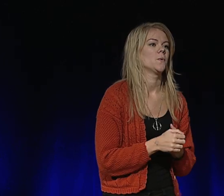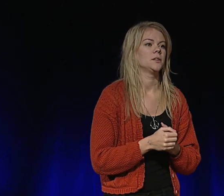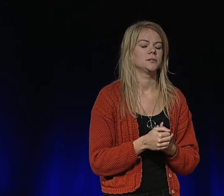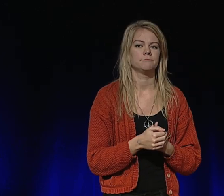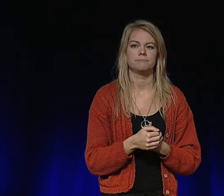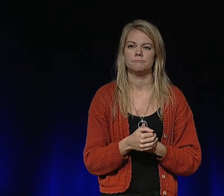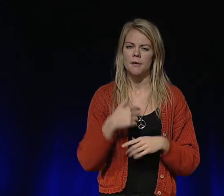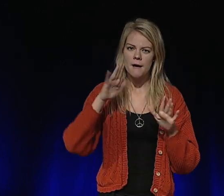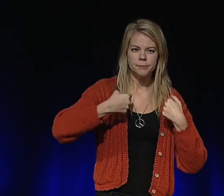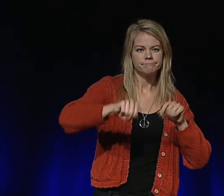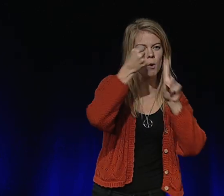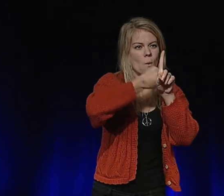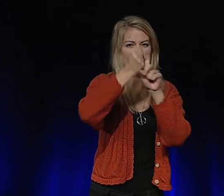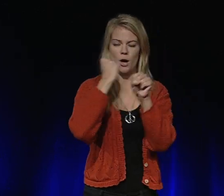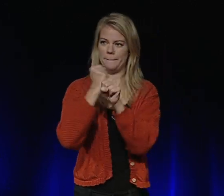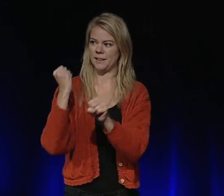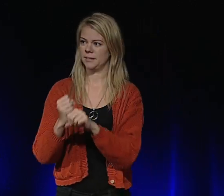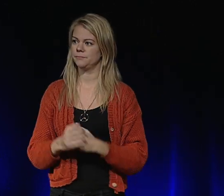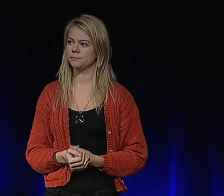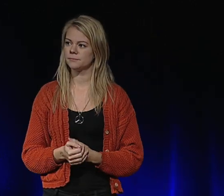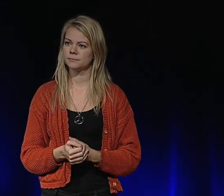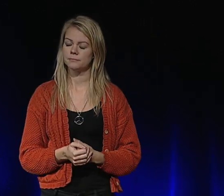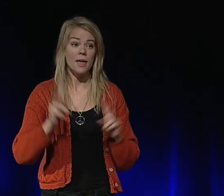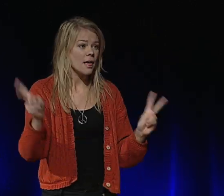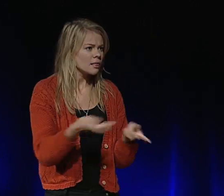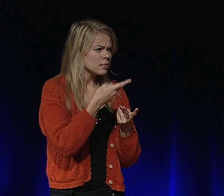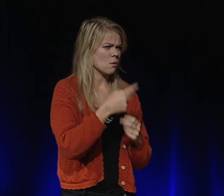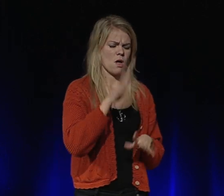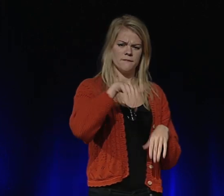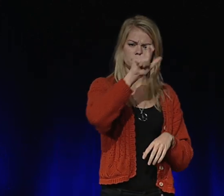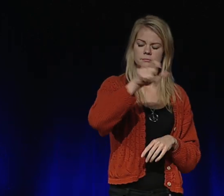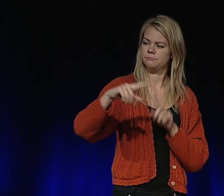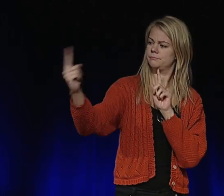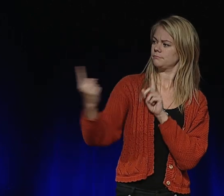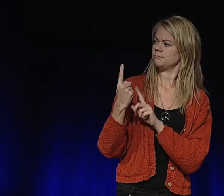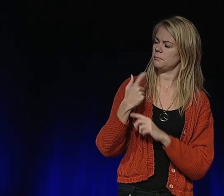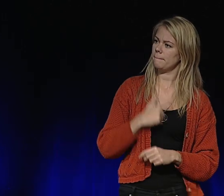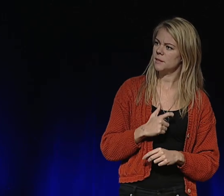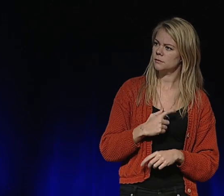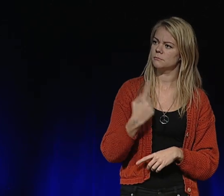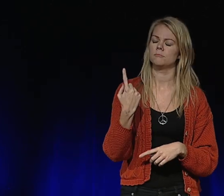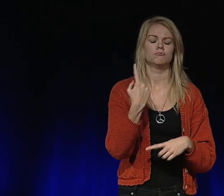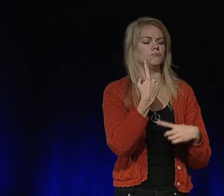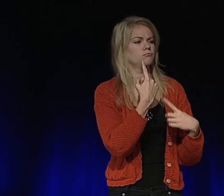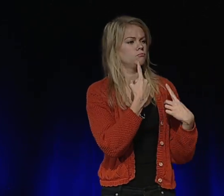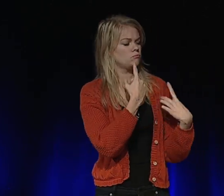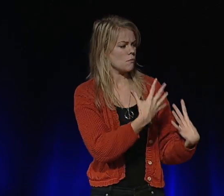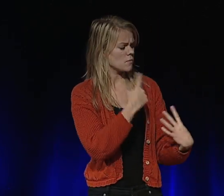nya resolutioner. Utförde lobbyarbete. Och ändå kom det fortfarande fram personer till mig. Och